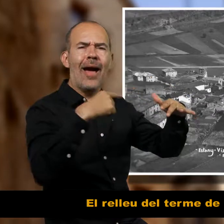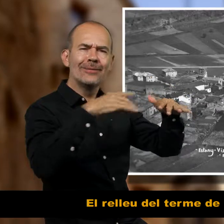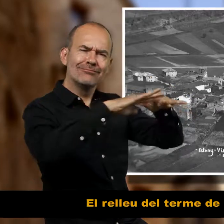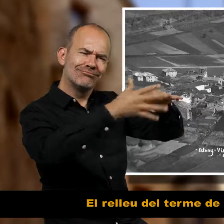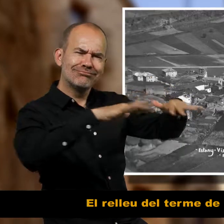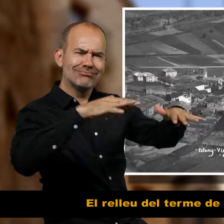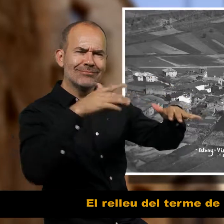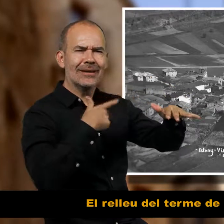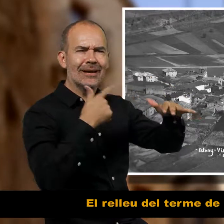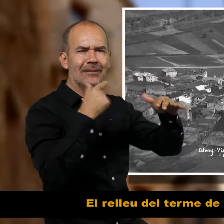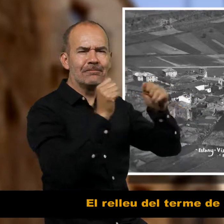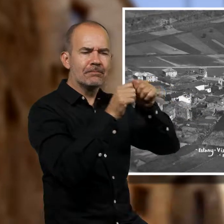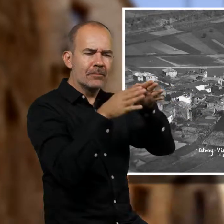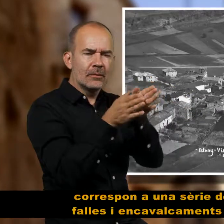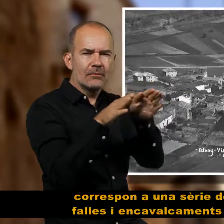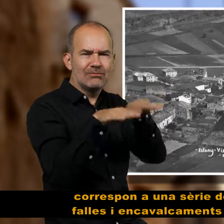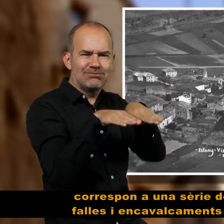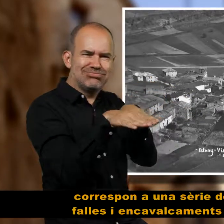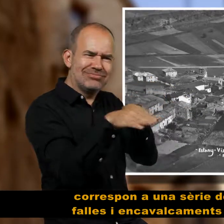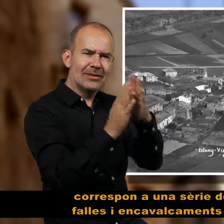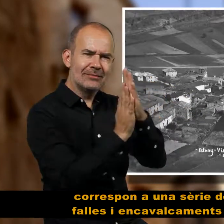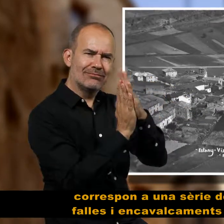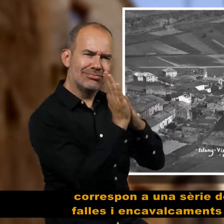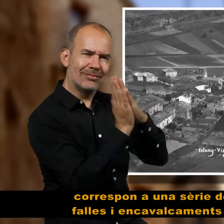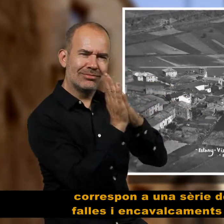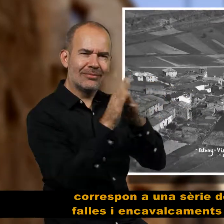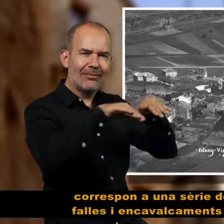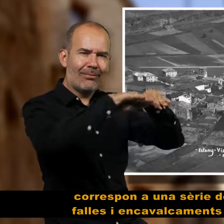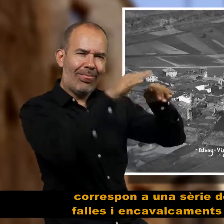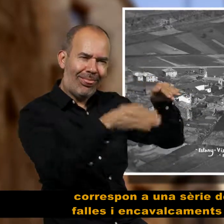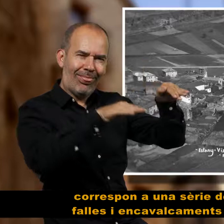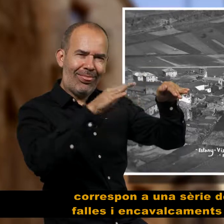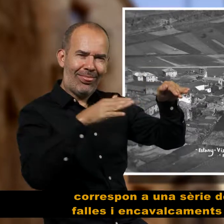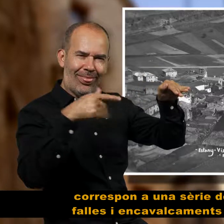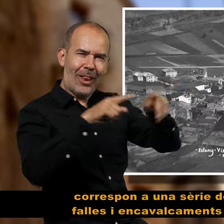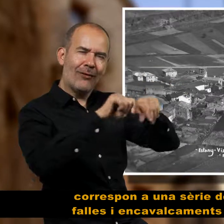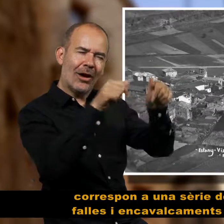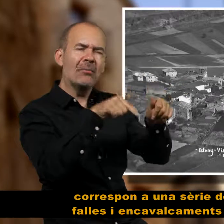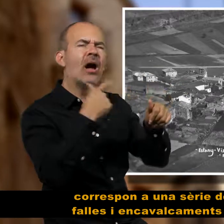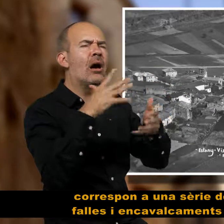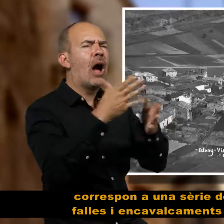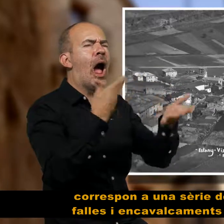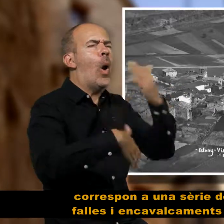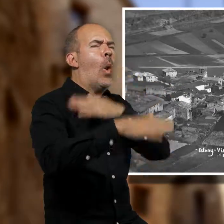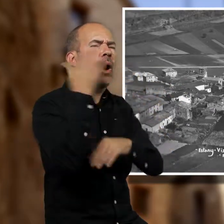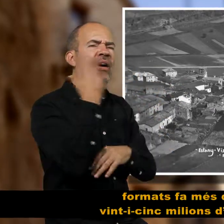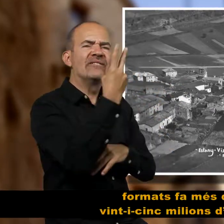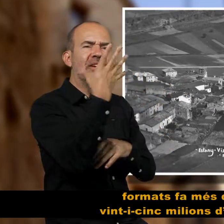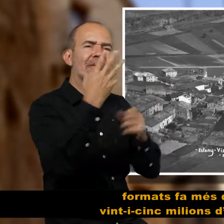El relleu del terme de l'Estany correspon a una sèrie de replecs, falles i encavalcaments geològics